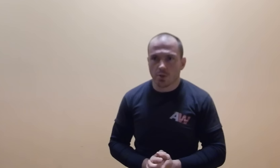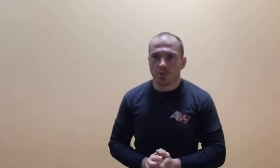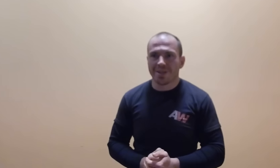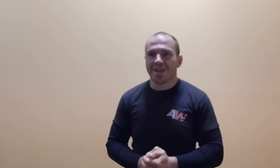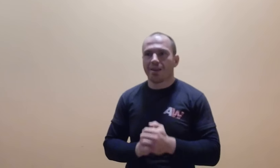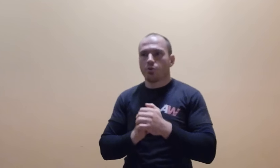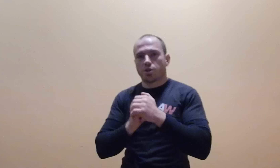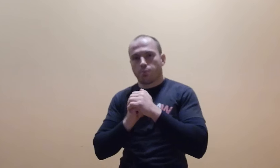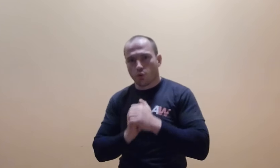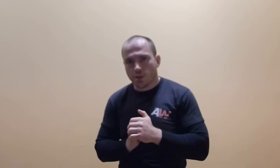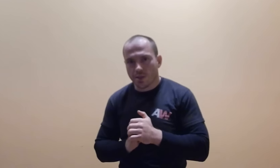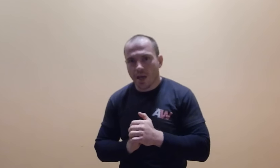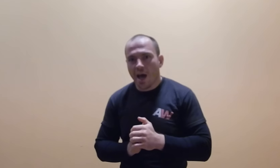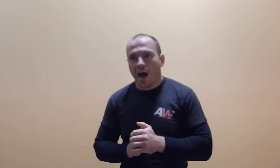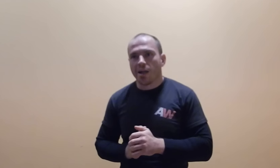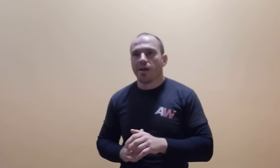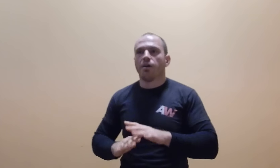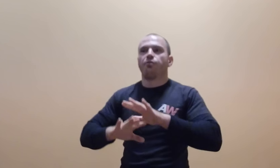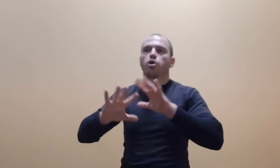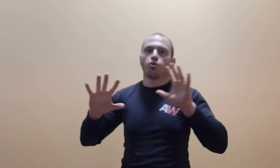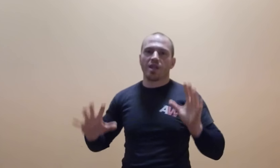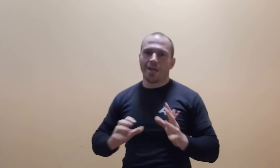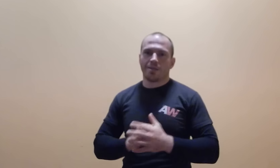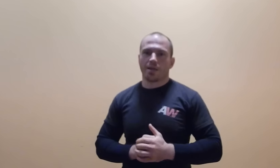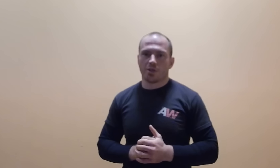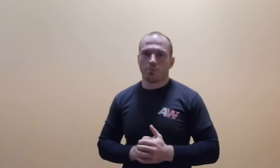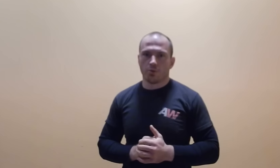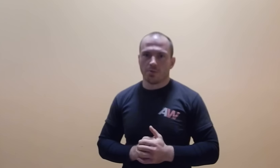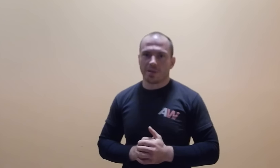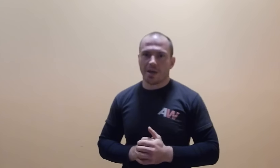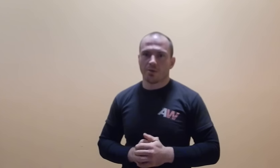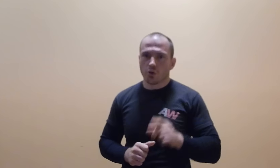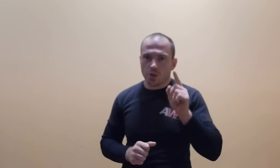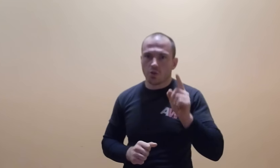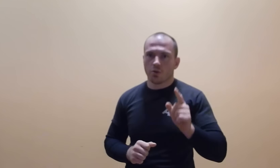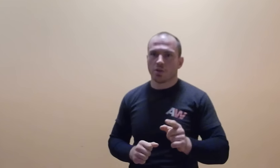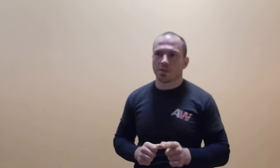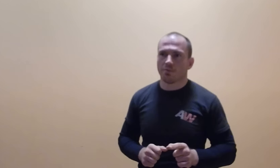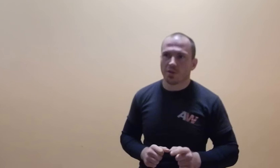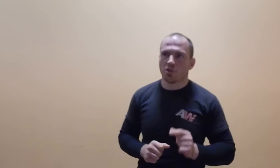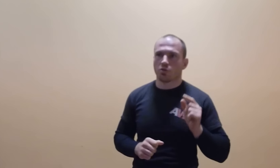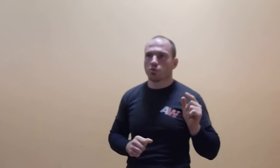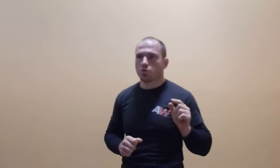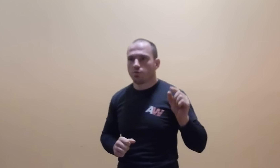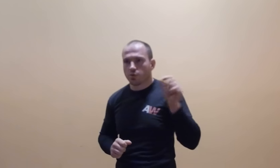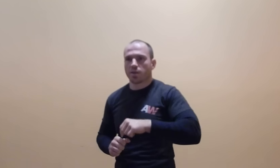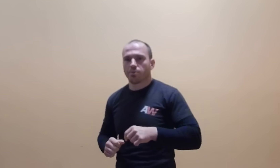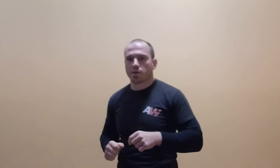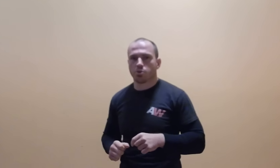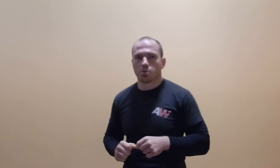żebyśmy nie tylko się bronili, ale wyglądali tak, jak się bronimy, tak, to częstokroć jest ważniejsze, to, czy my wyglądamy, jakbyśmy